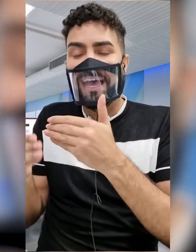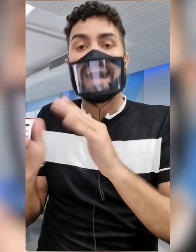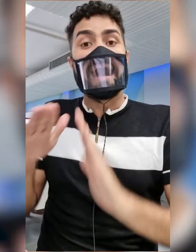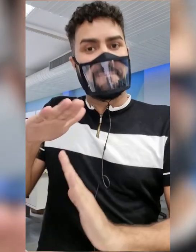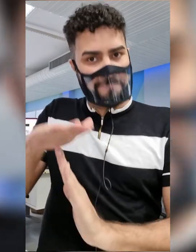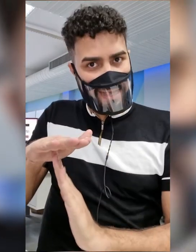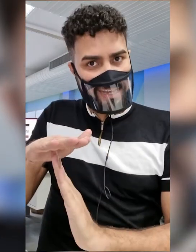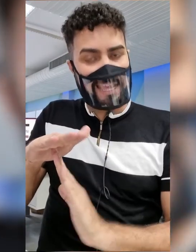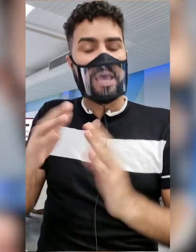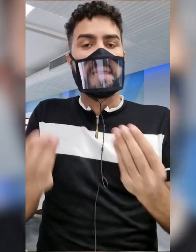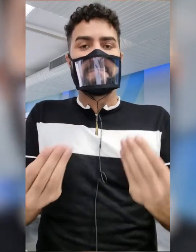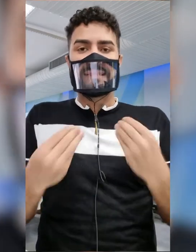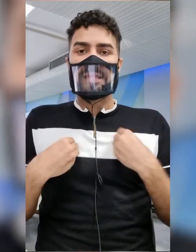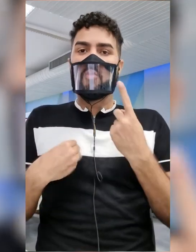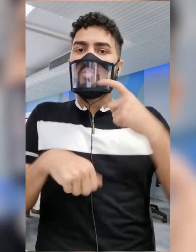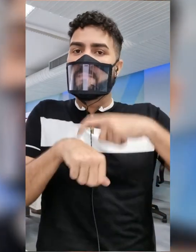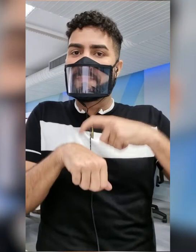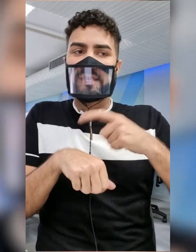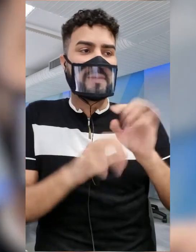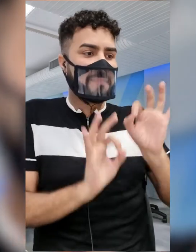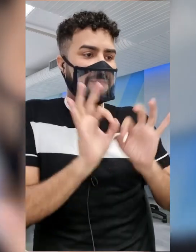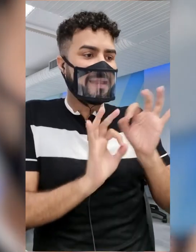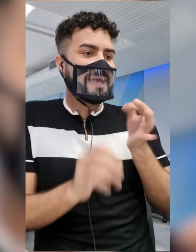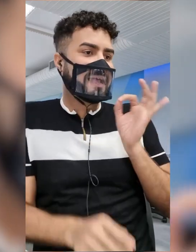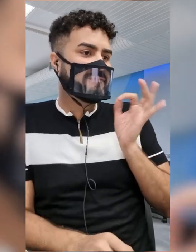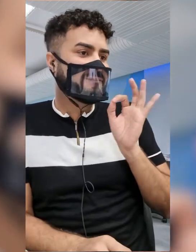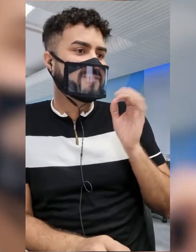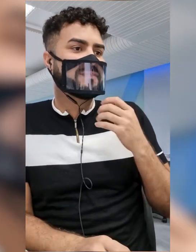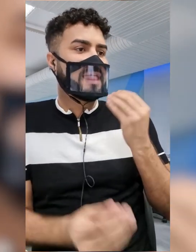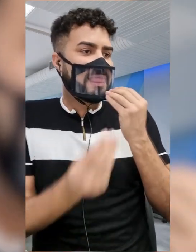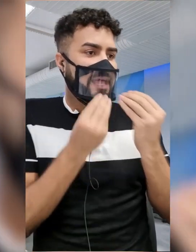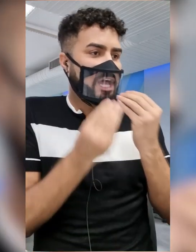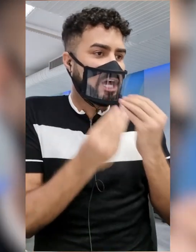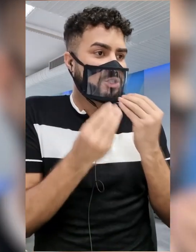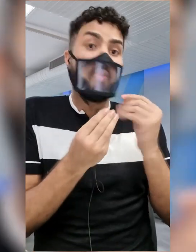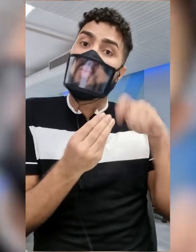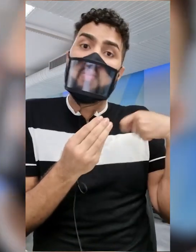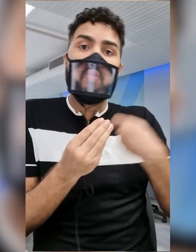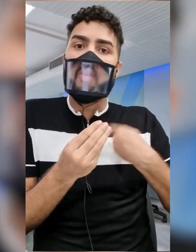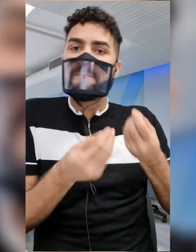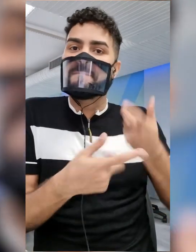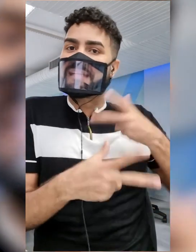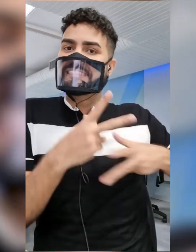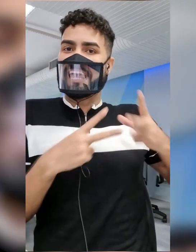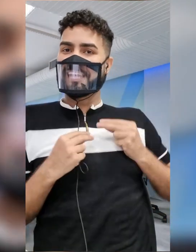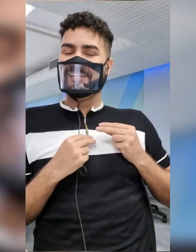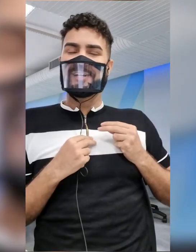aqui para um momento que seja preparar até um café, um lanche, como uma forma de presente mesmo. Eu vou me presentear